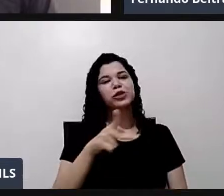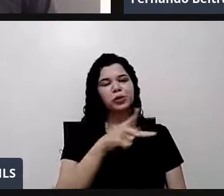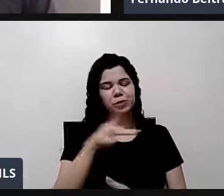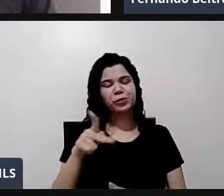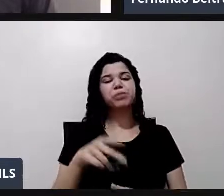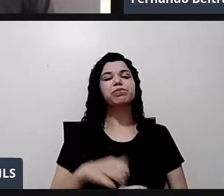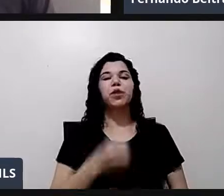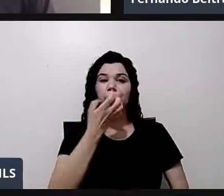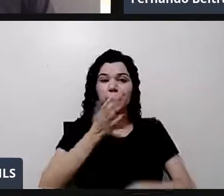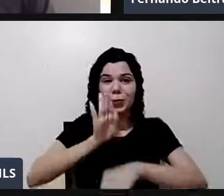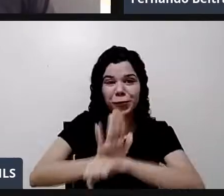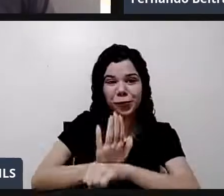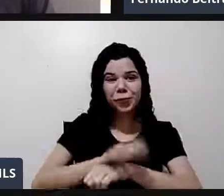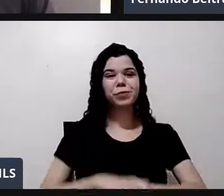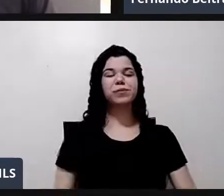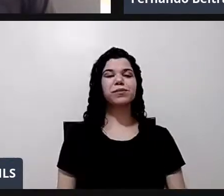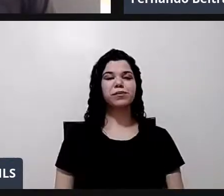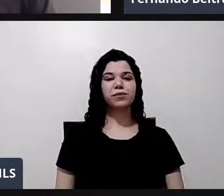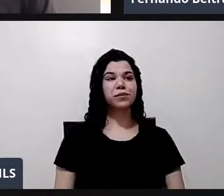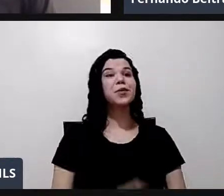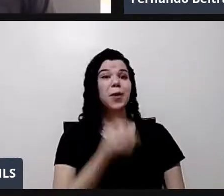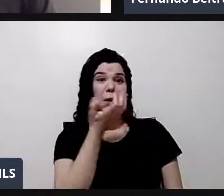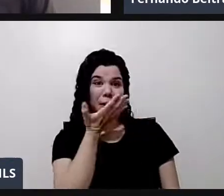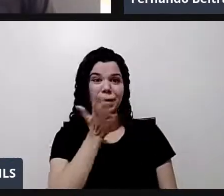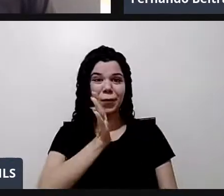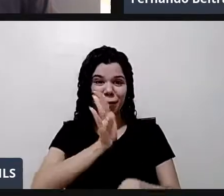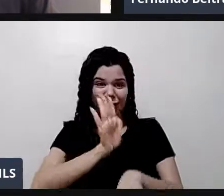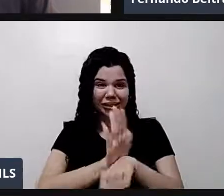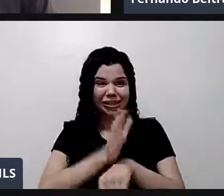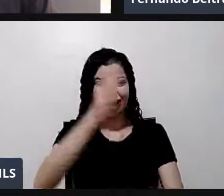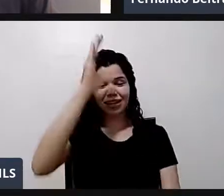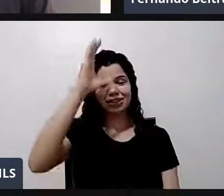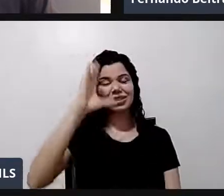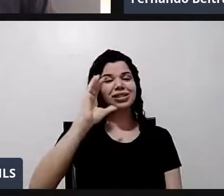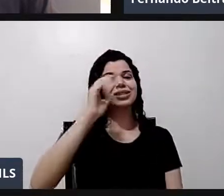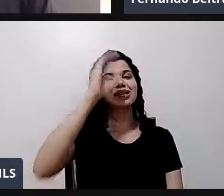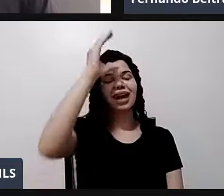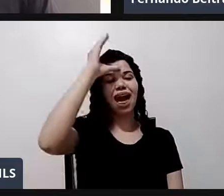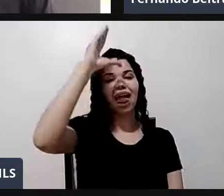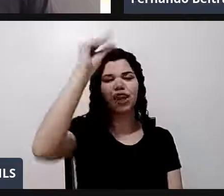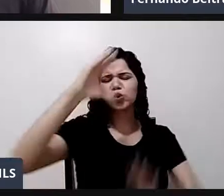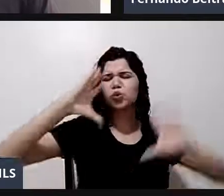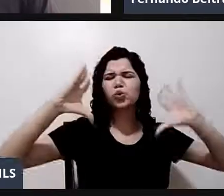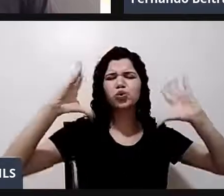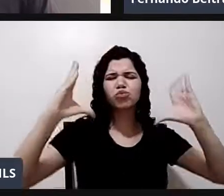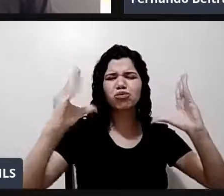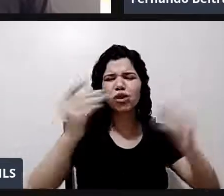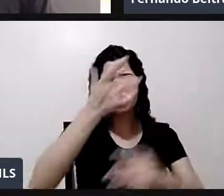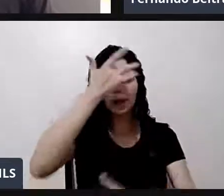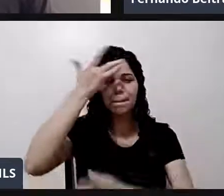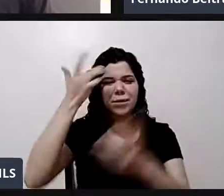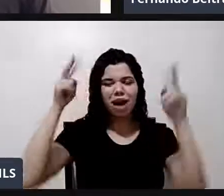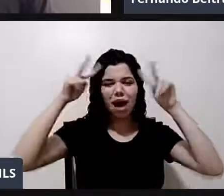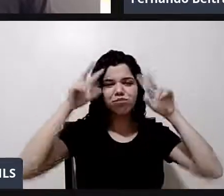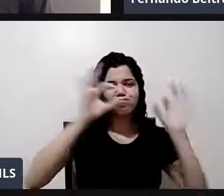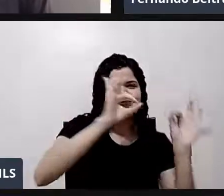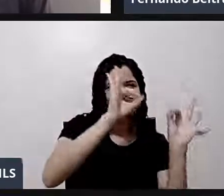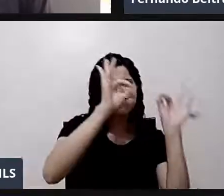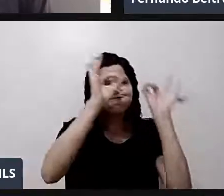tarde. Boa tarde, Carlinhos. Boa tarde a todos que estão vendo, ouvindo a gente aqui. Eu que